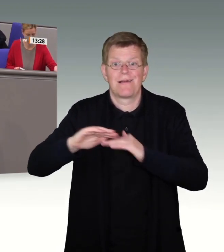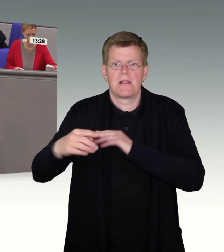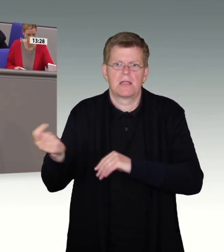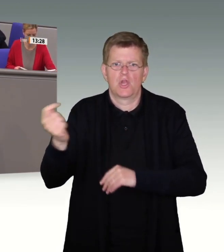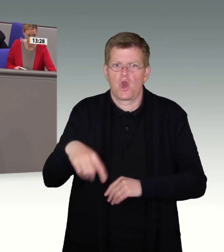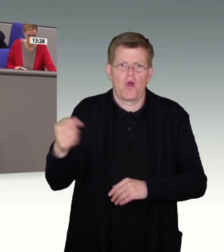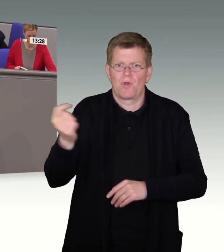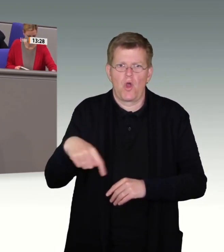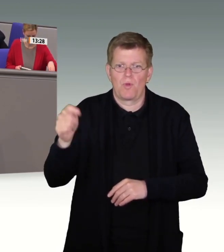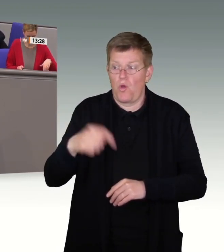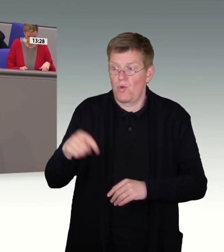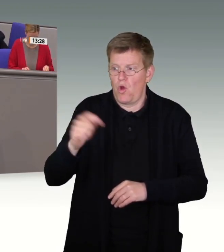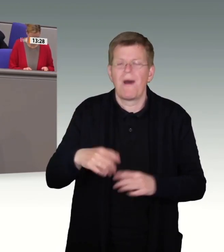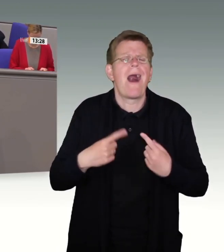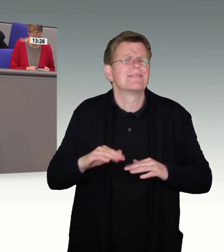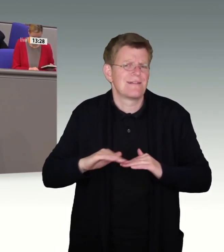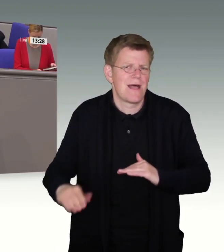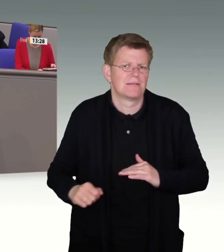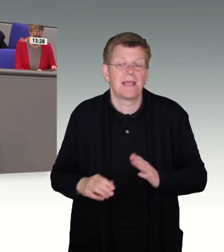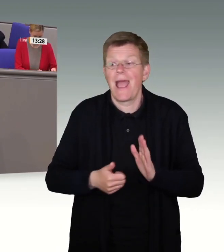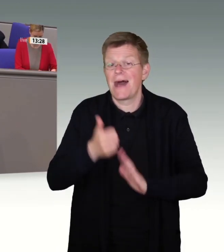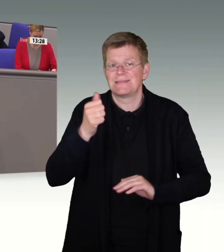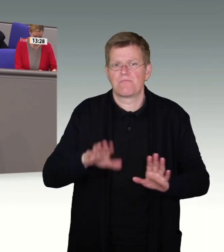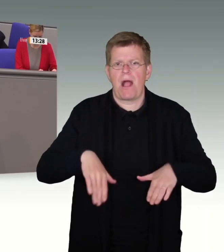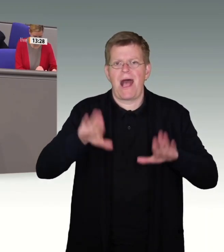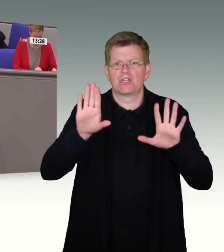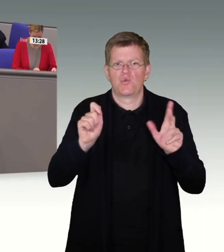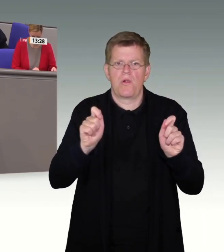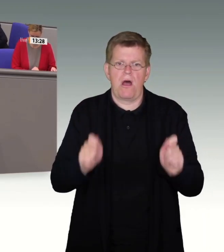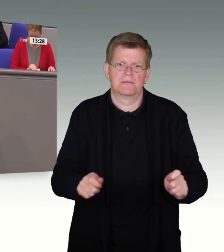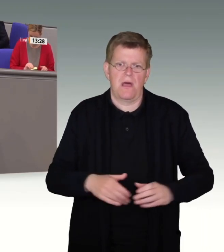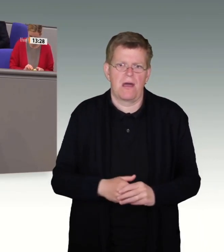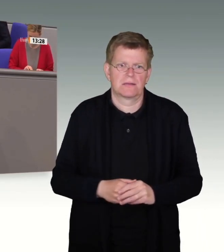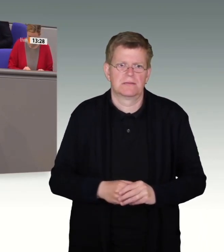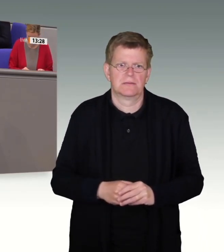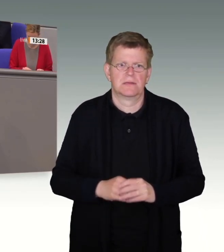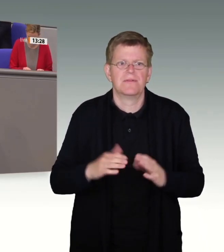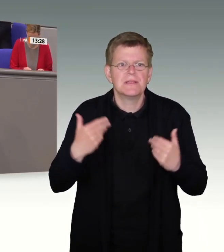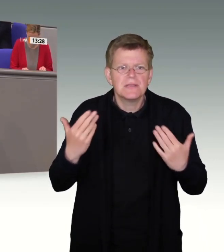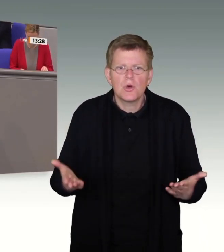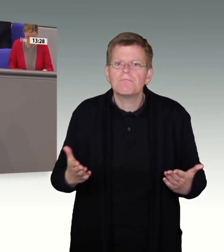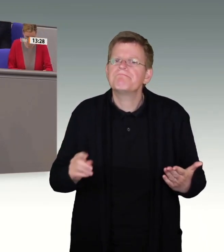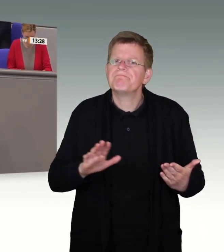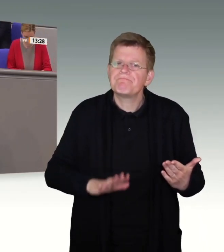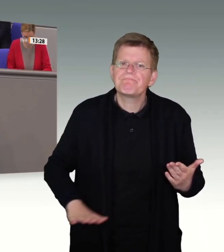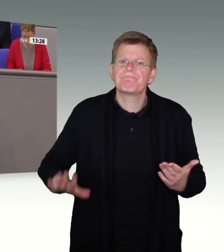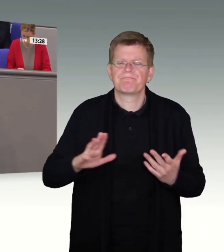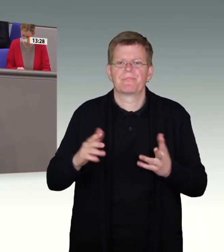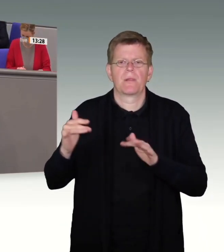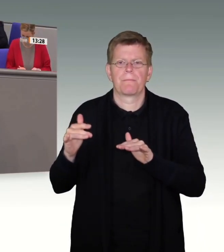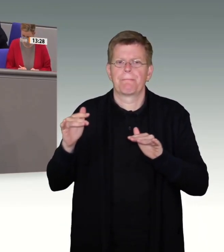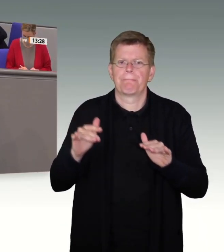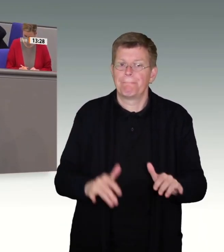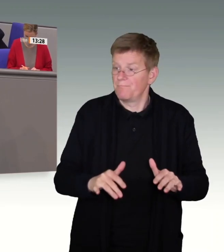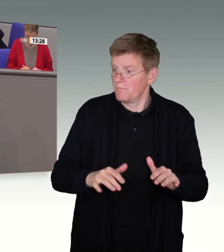einen Asylantrag stellen. Diese Migrationsströme haben mit Beginn des Krieges in der Ukraine natürlich nicht